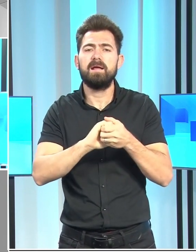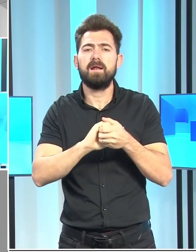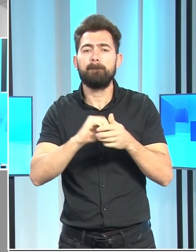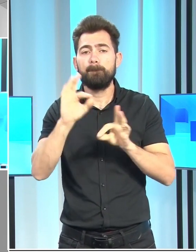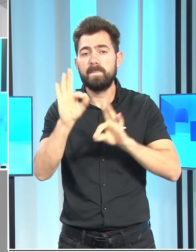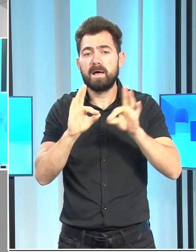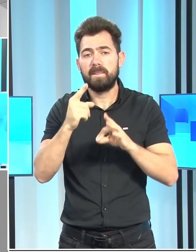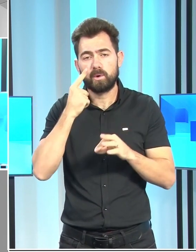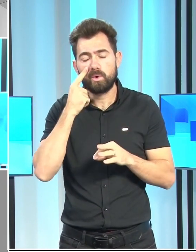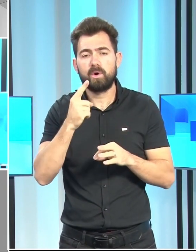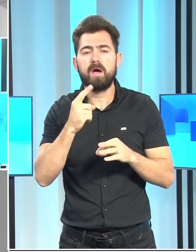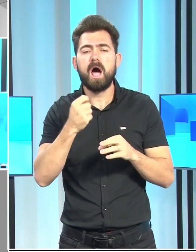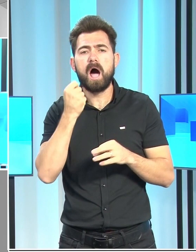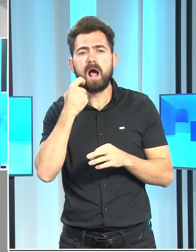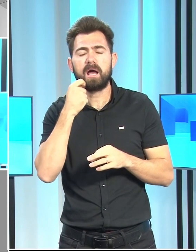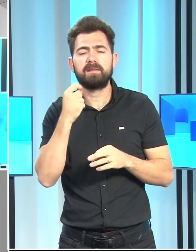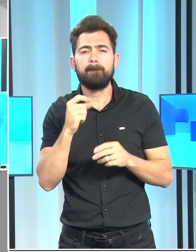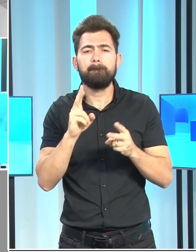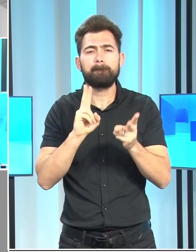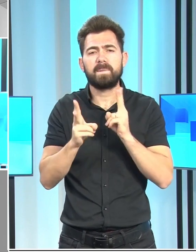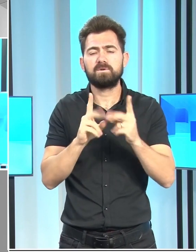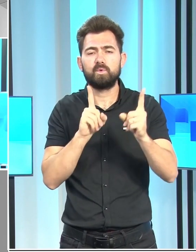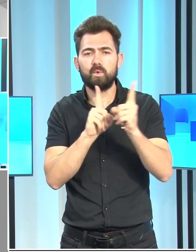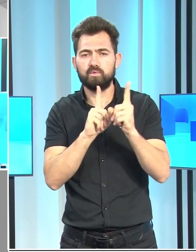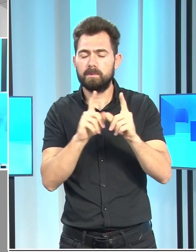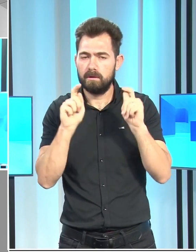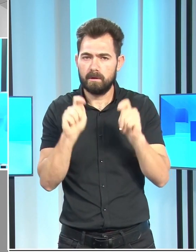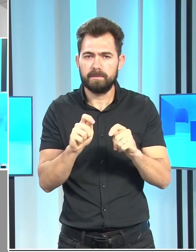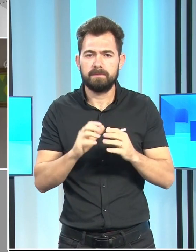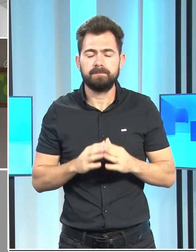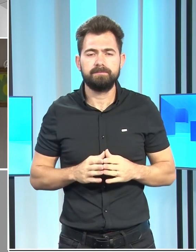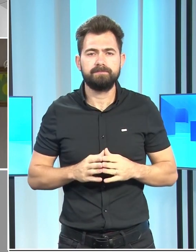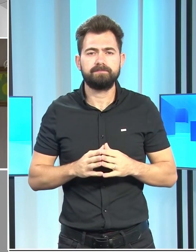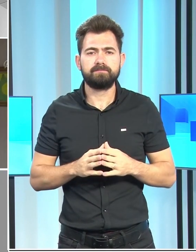çerçevesinde Ankara'da bir dizi görüşmelerde bulundu.